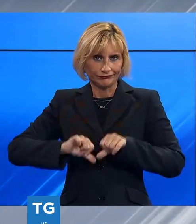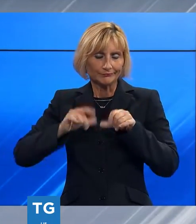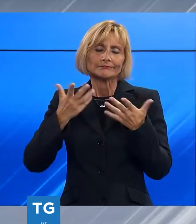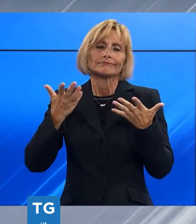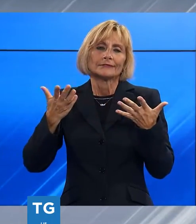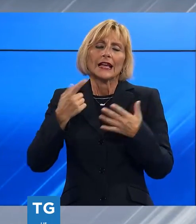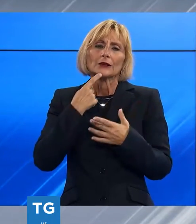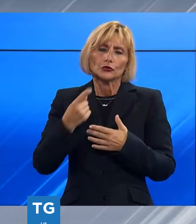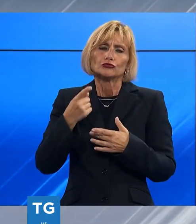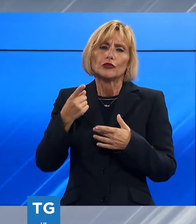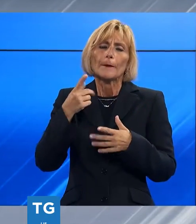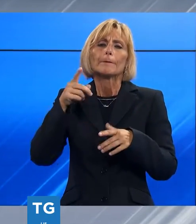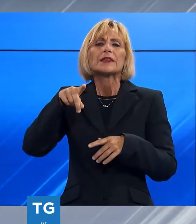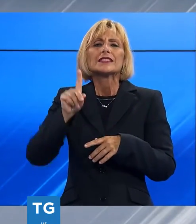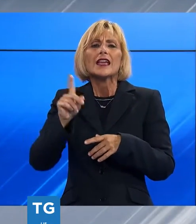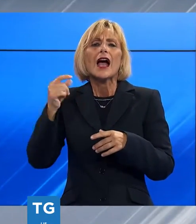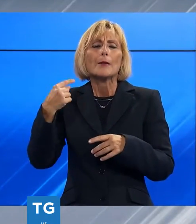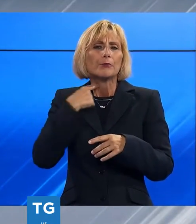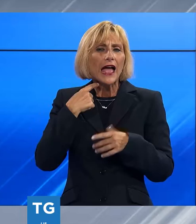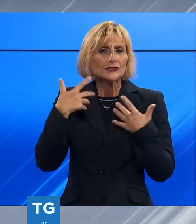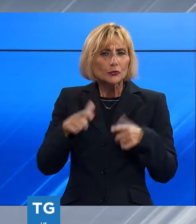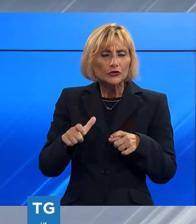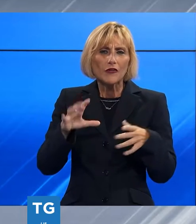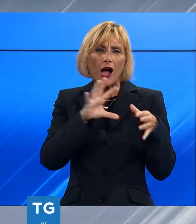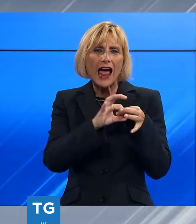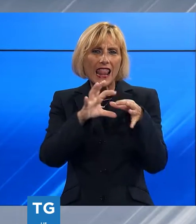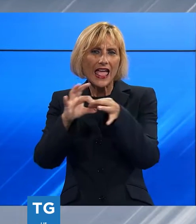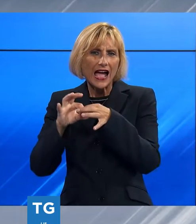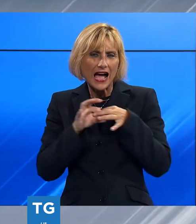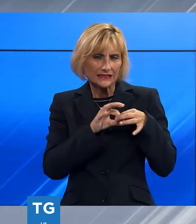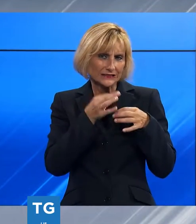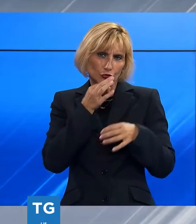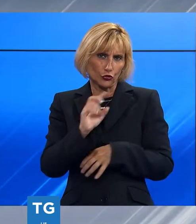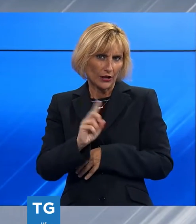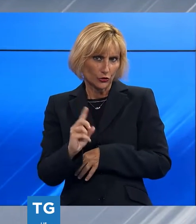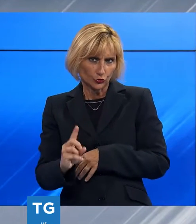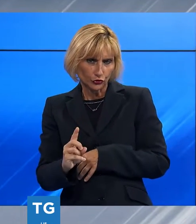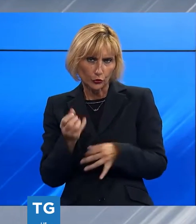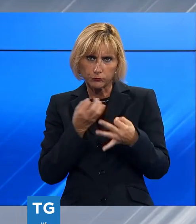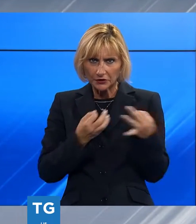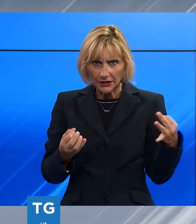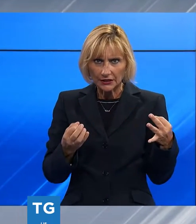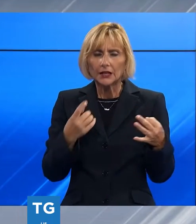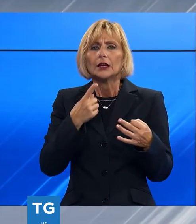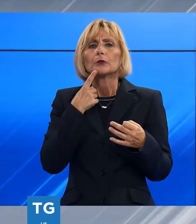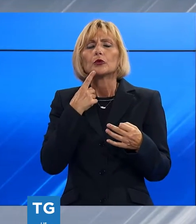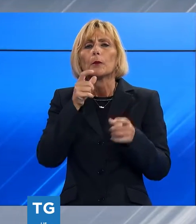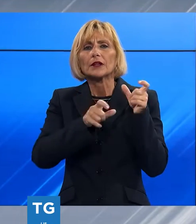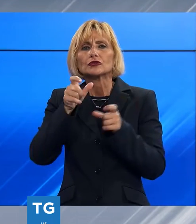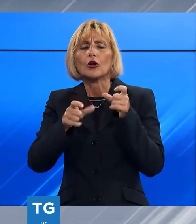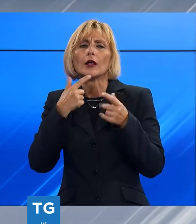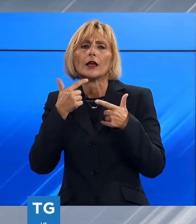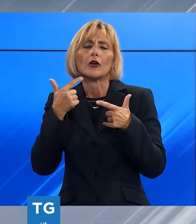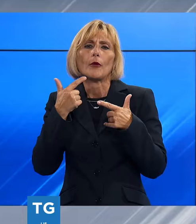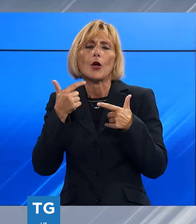perso perché non è riuscito a stringere alleanze di largo respiro e perché gli elettori hanno voluto premiare chi è stato all'opposizione. Siccome sono uno che